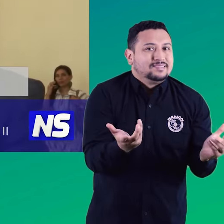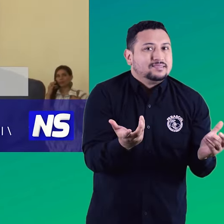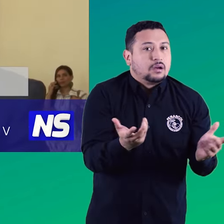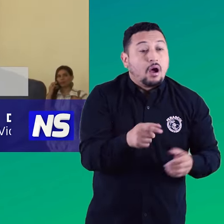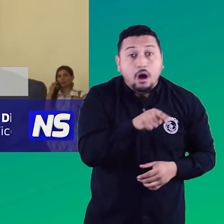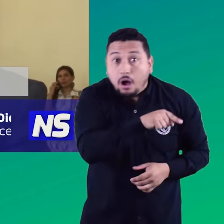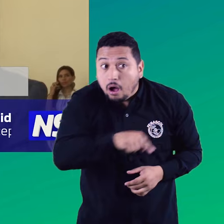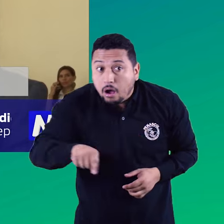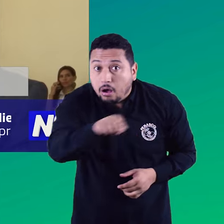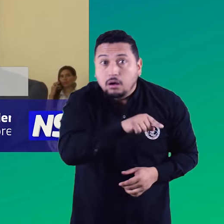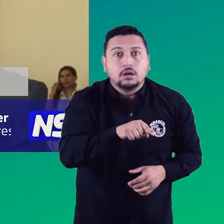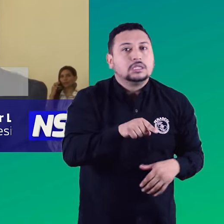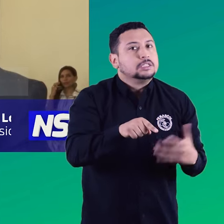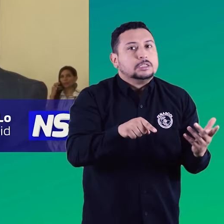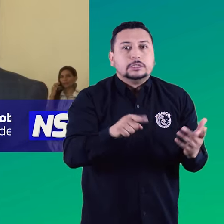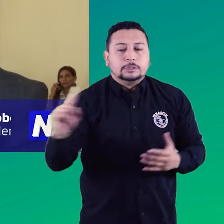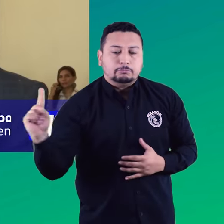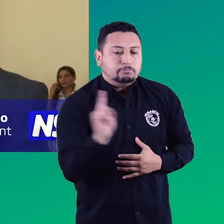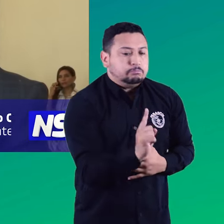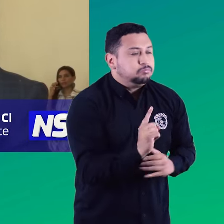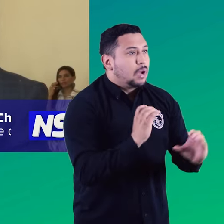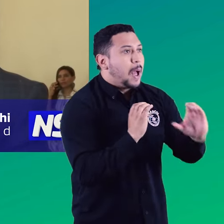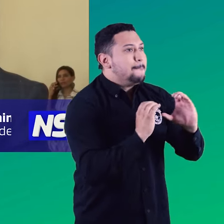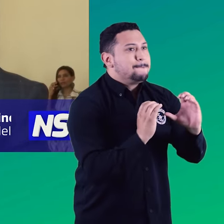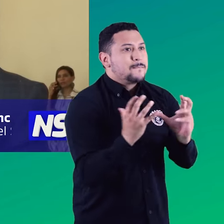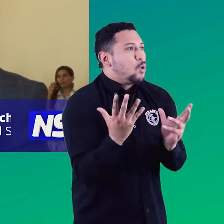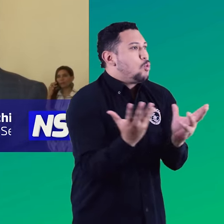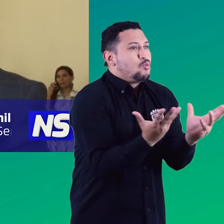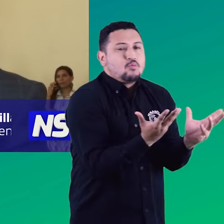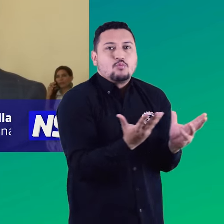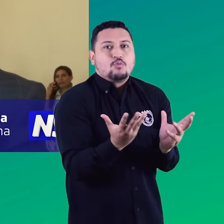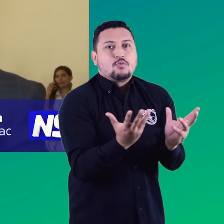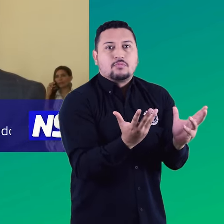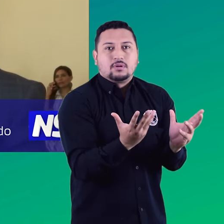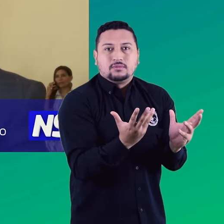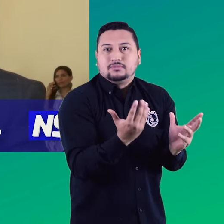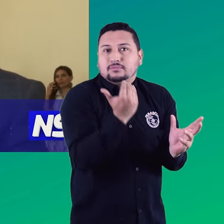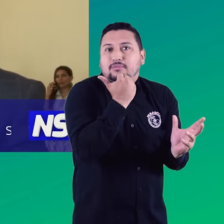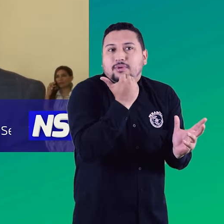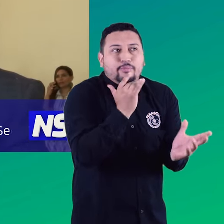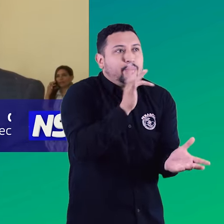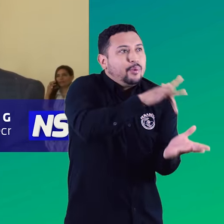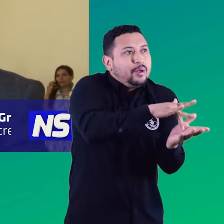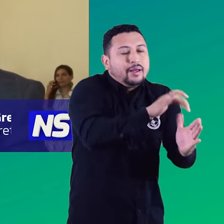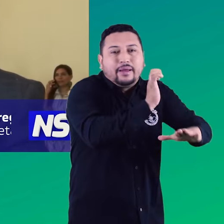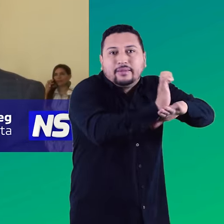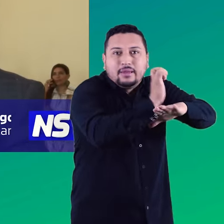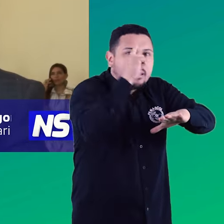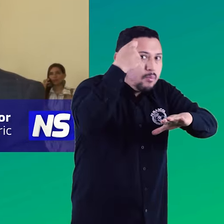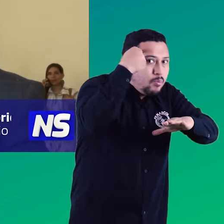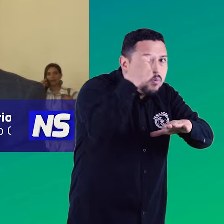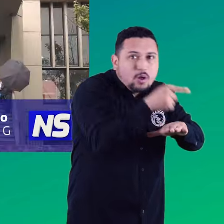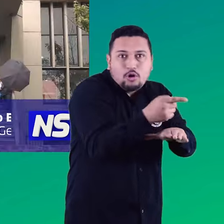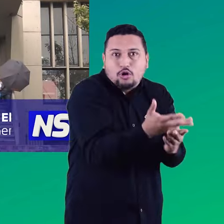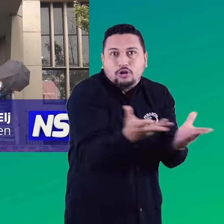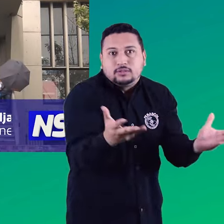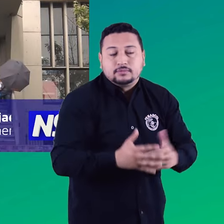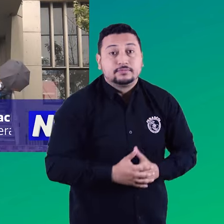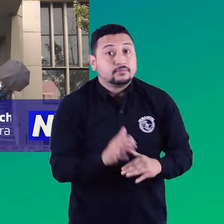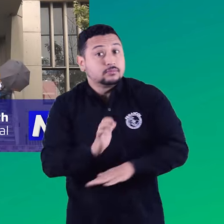tienen suficientes herramientas para comunicarse, por ejemplo, cuando acuden a despachos públicos. Las entidades estatales